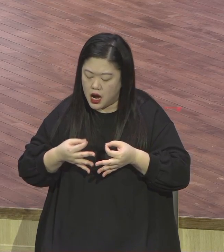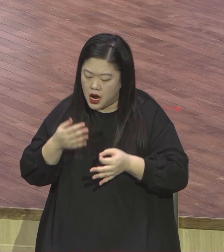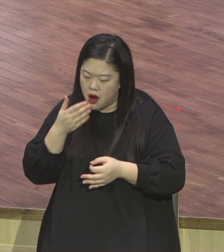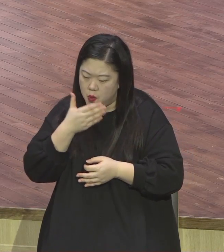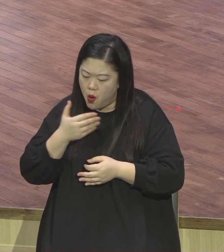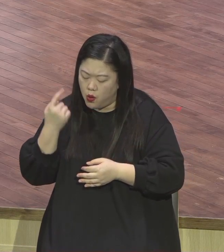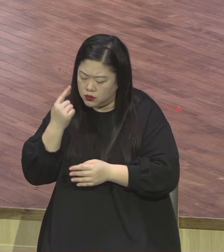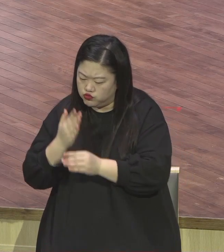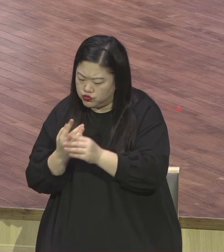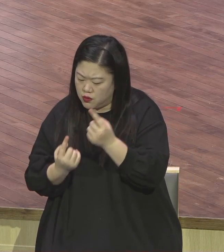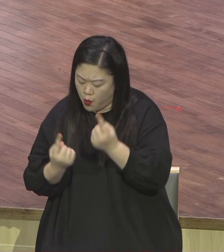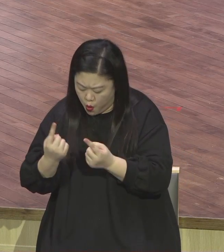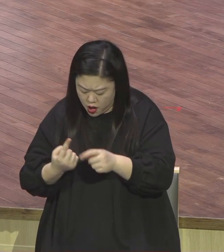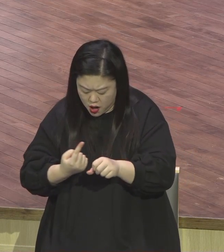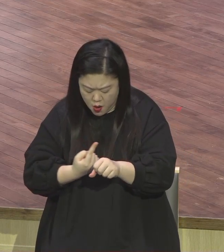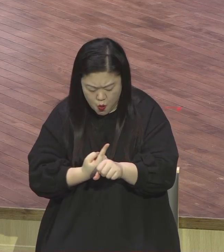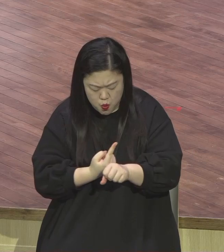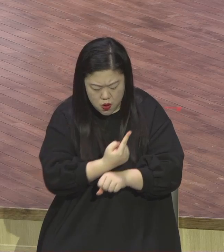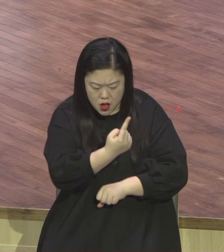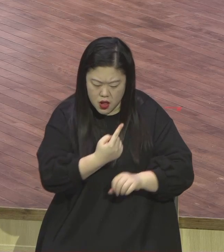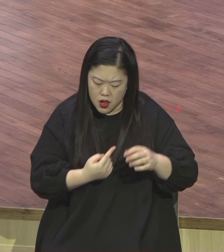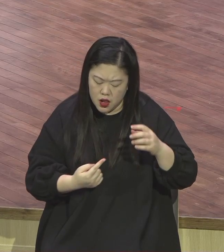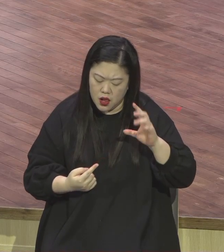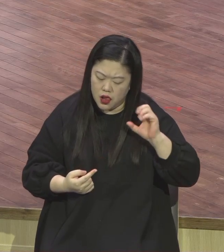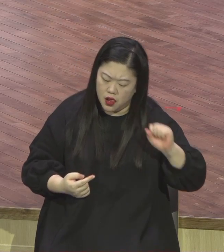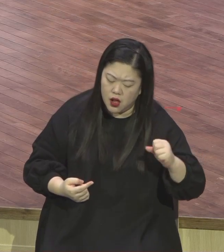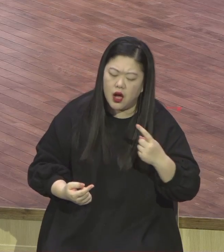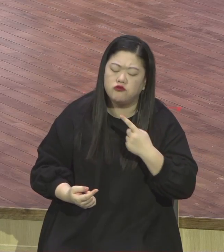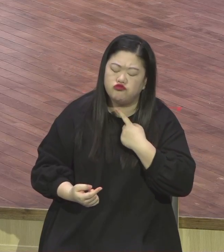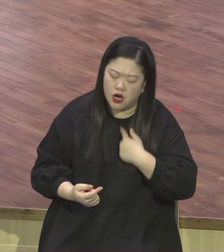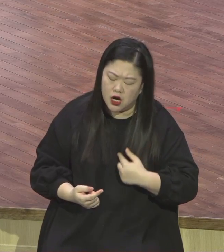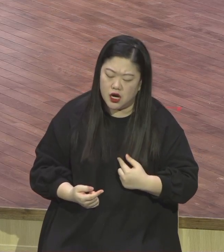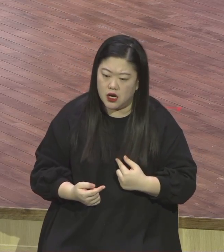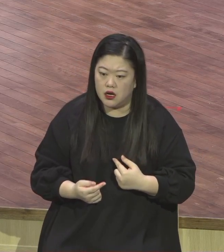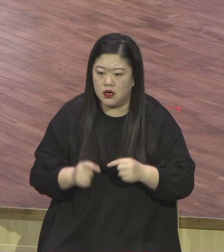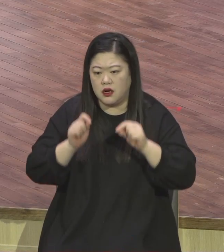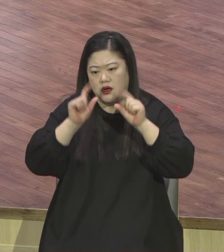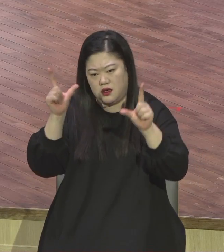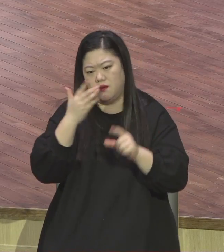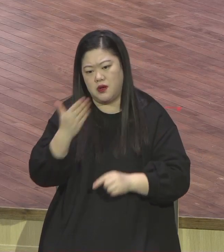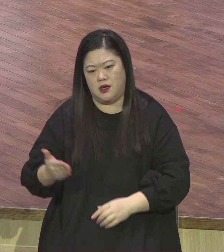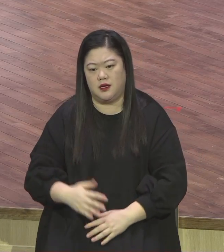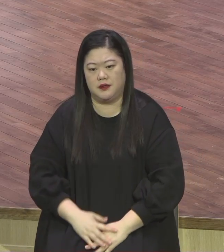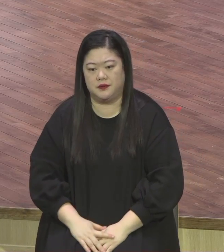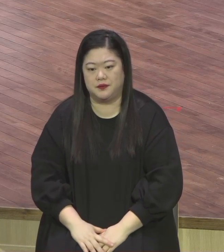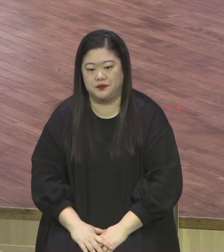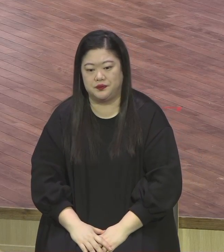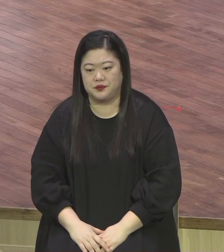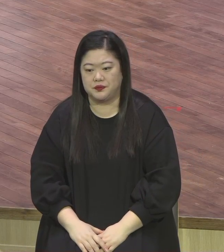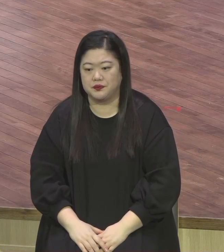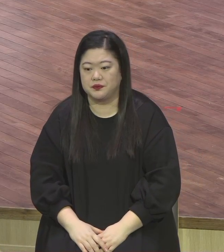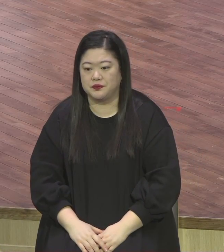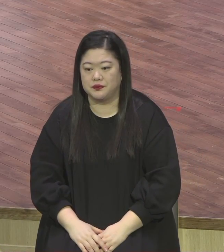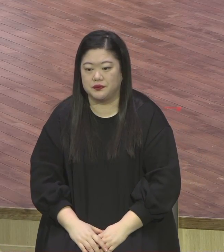속인다는 말은 안 하는데 어떻게 속아요? 모르게 속인다. 그냥 순간적으로. 그래서 여러분이 중요한 것은요.